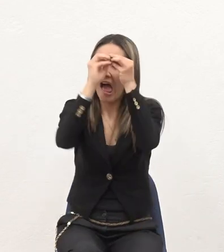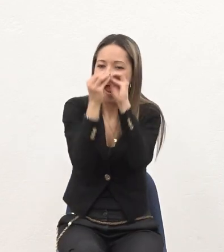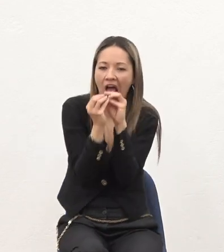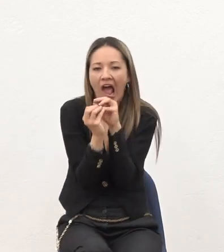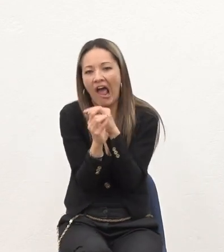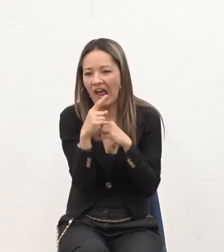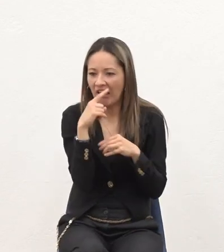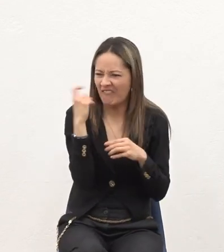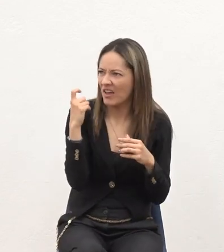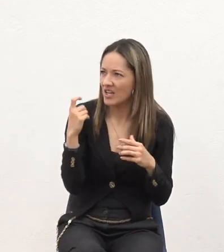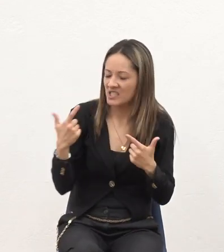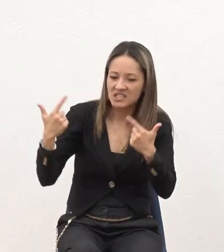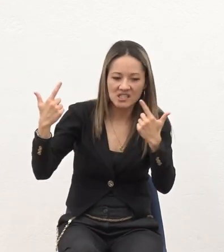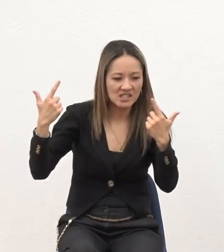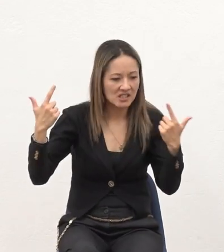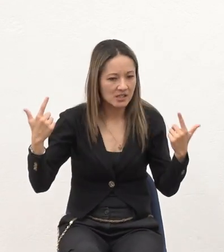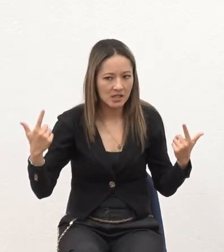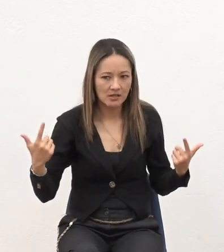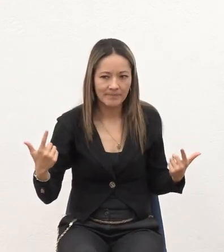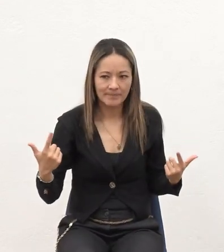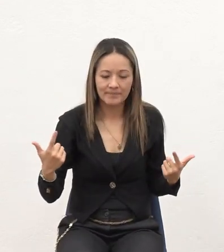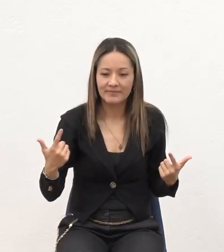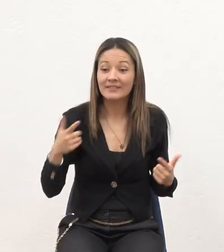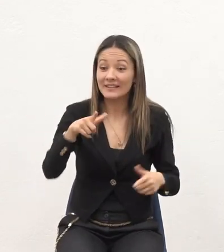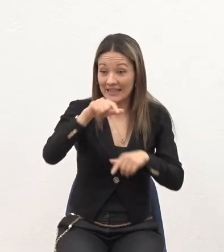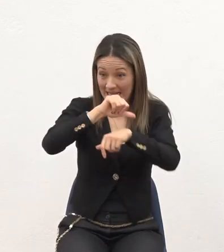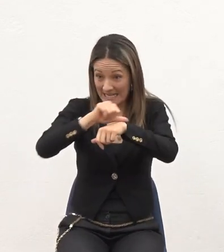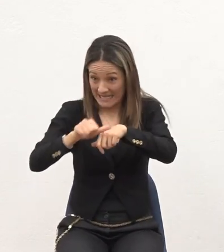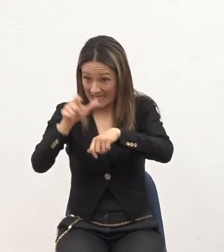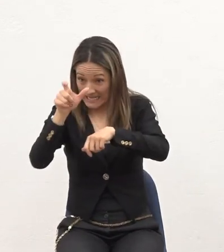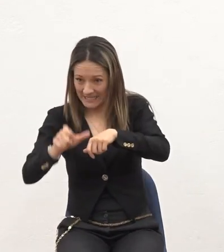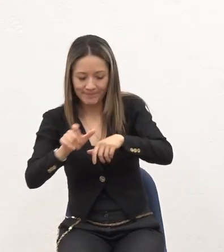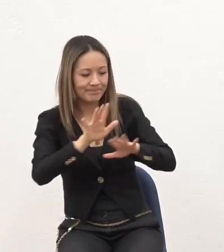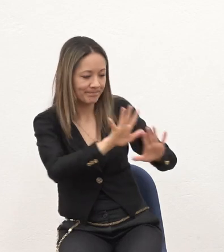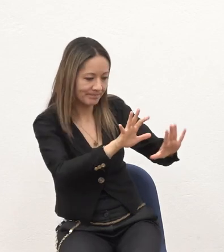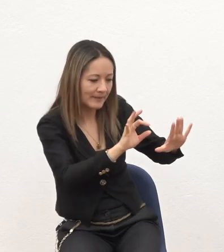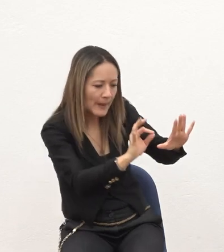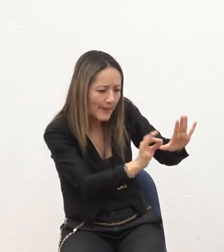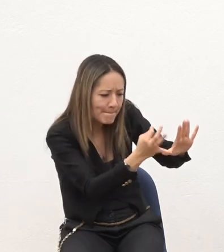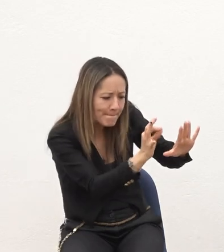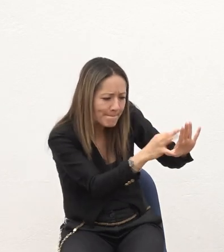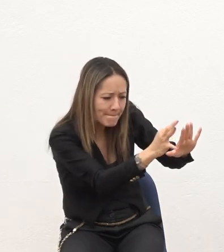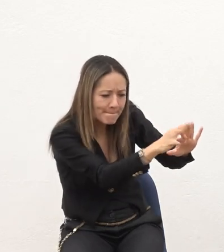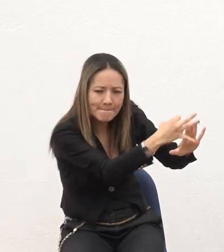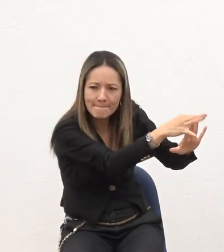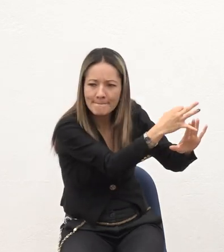Y peleé Entonces el cirujano Me dijo Me cosió Unos puntos Me dijo Venga dentro de los ocho días